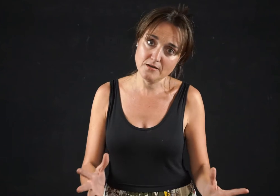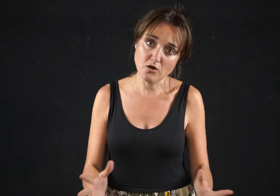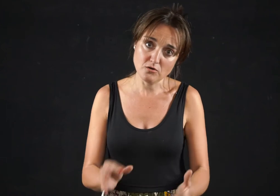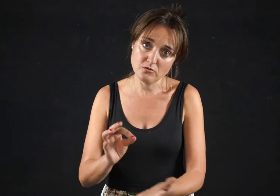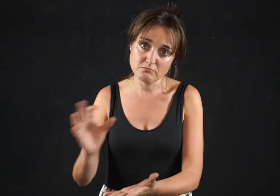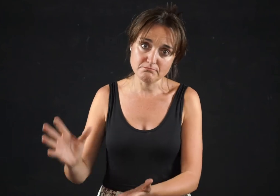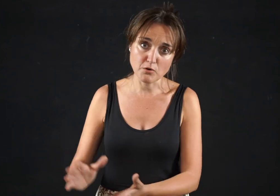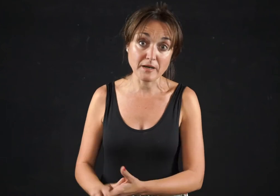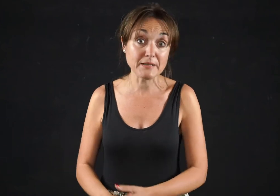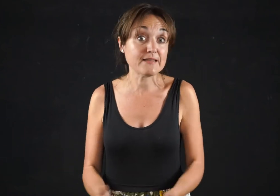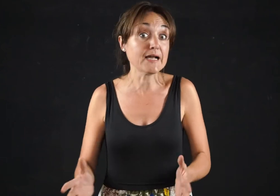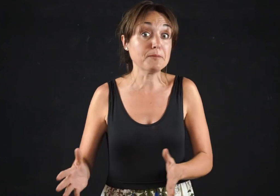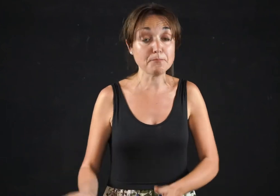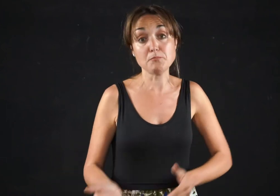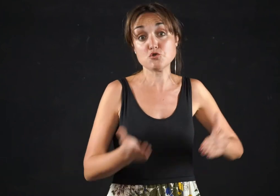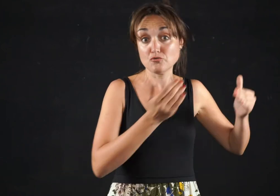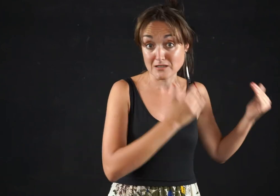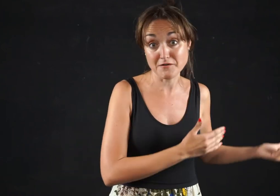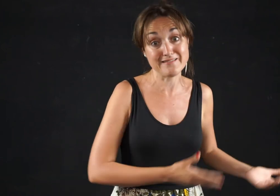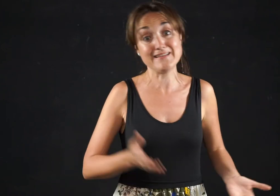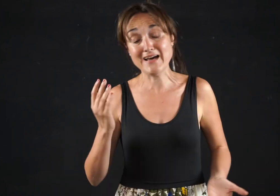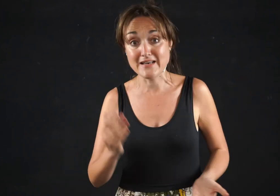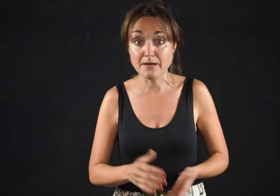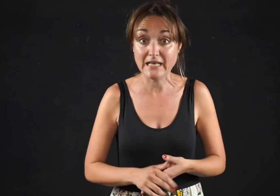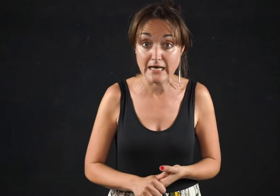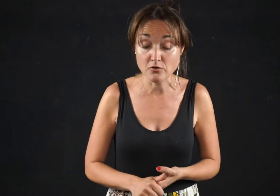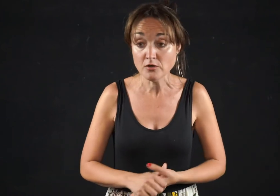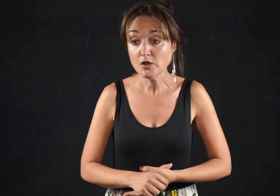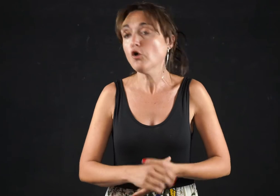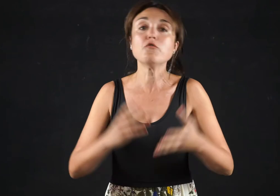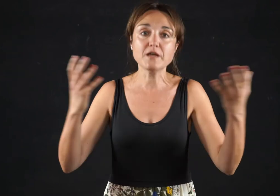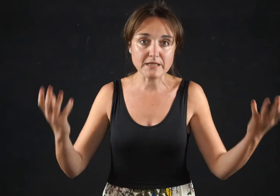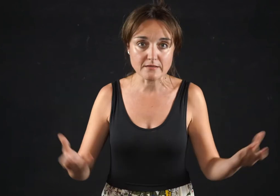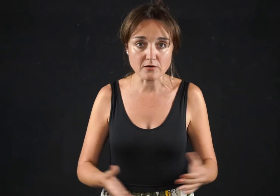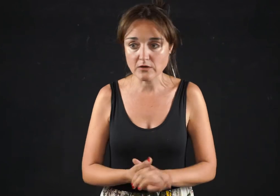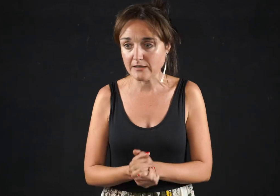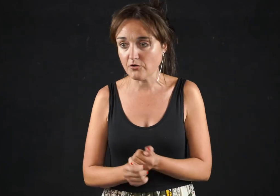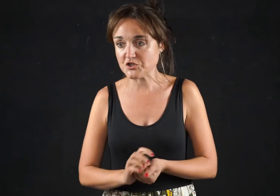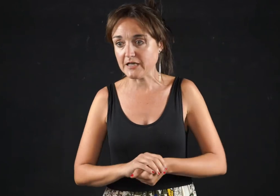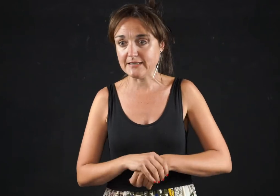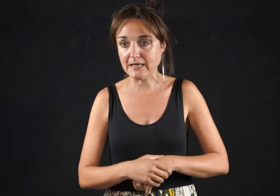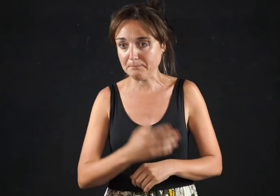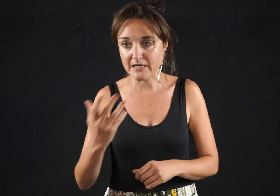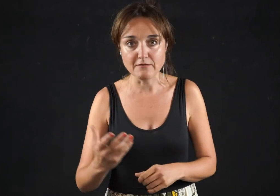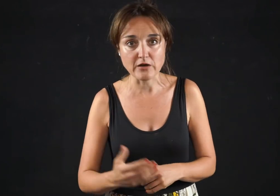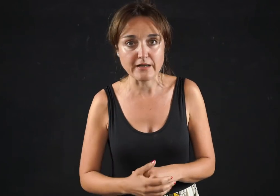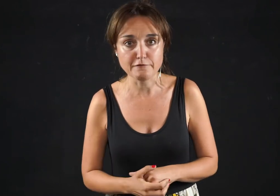no, non propriamente, anche perché poi mi sono trasferita da anni a Milano, ovviamente con grande originalità per lavorare e